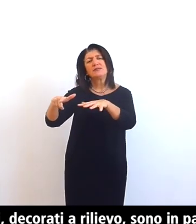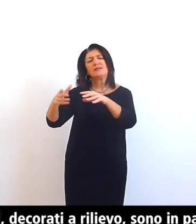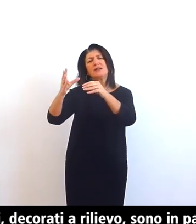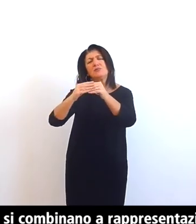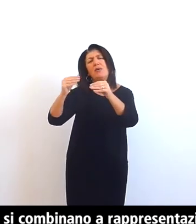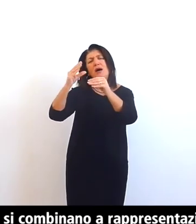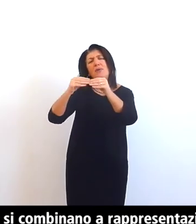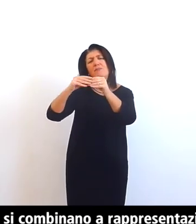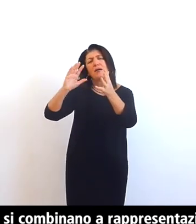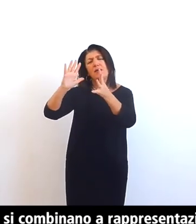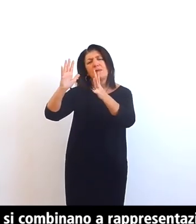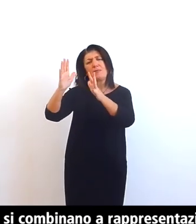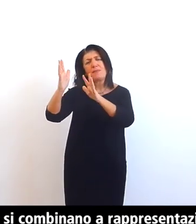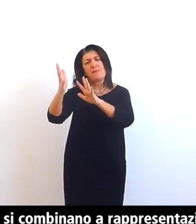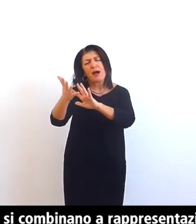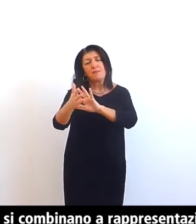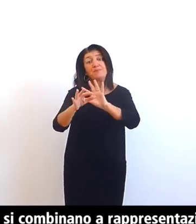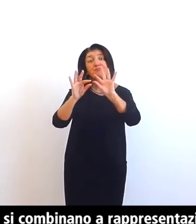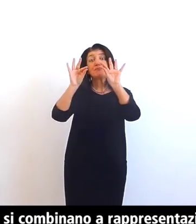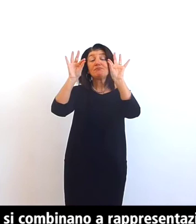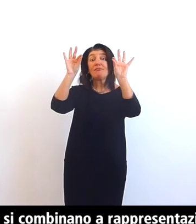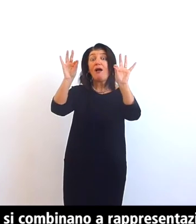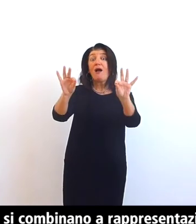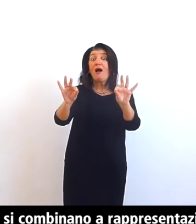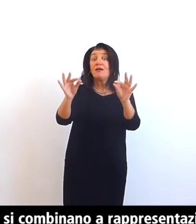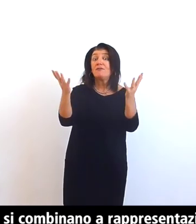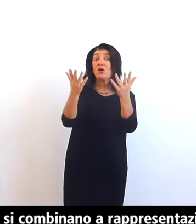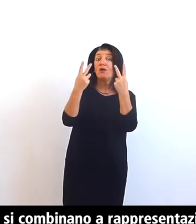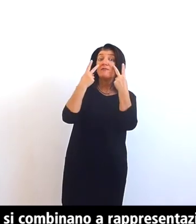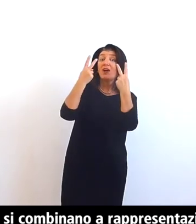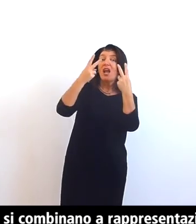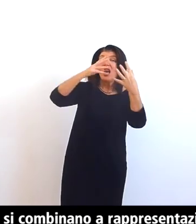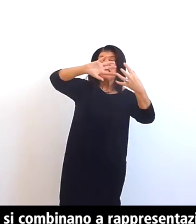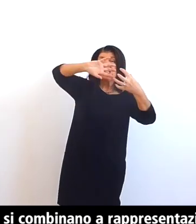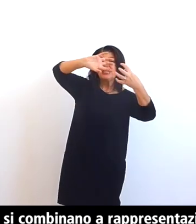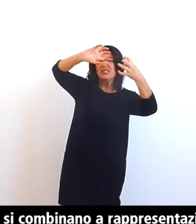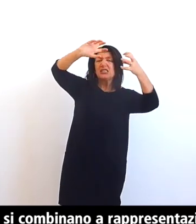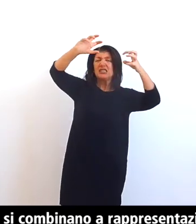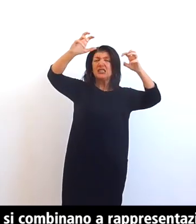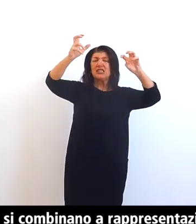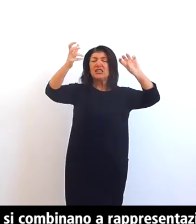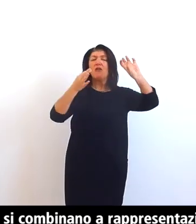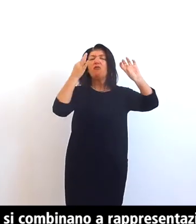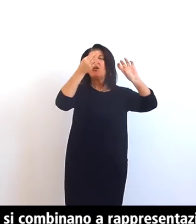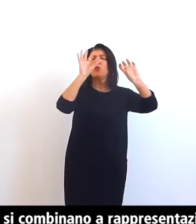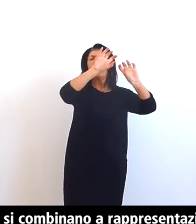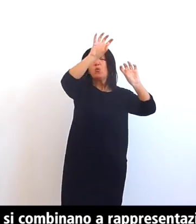intreccio si combinano a rappresentazioni di animali o elementi vegetali con un accentuato senso del